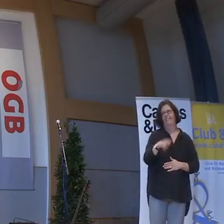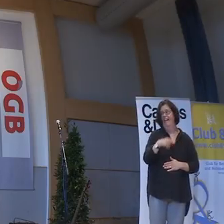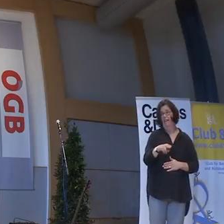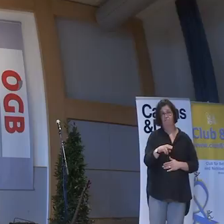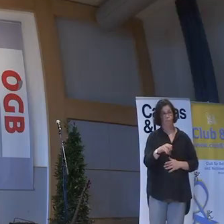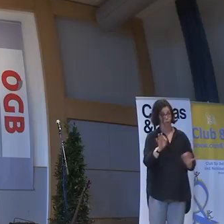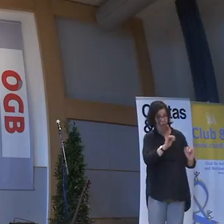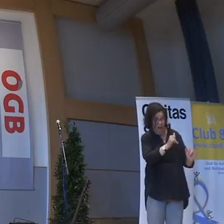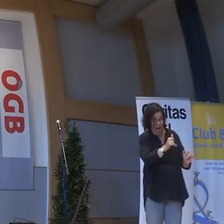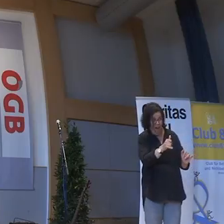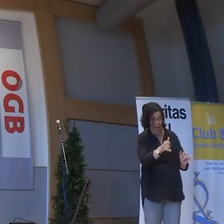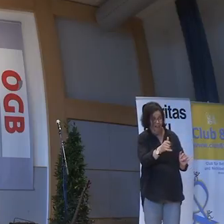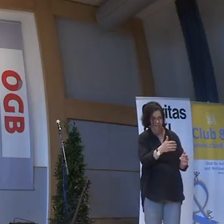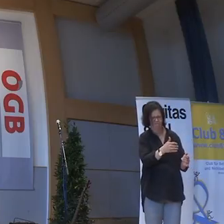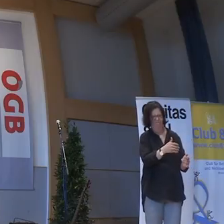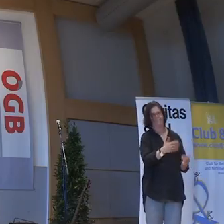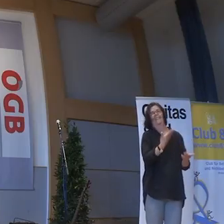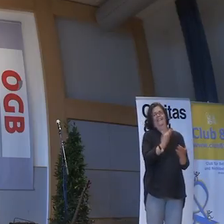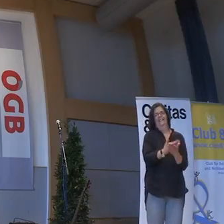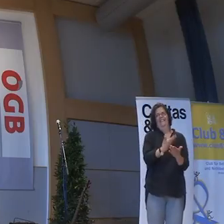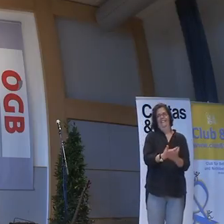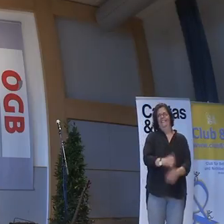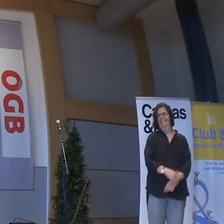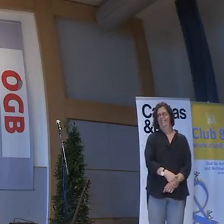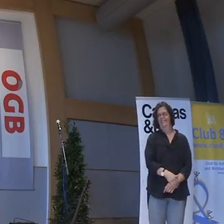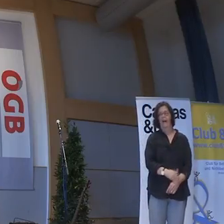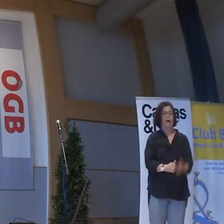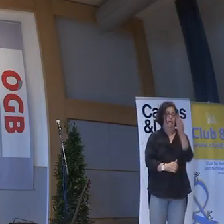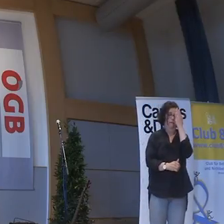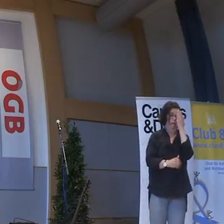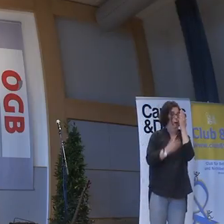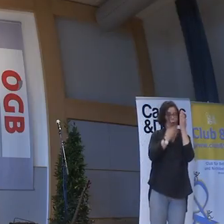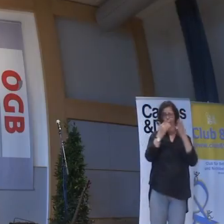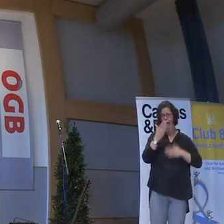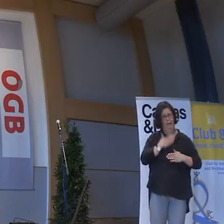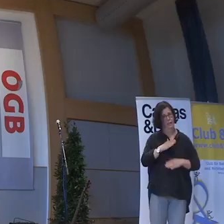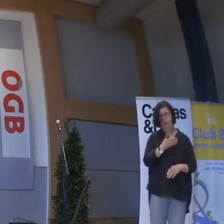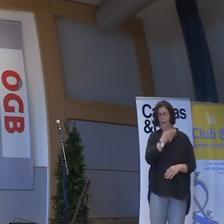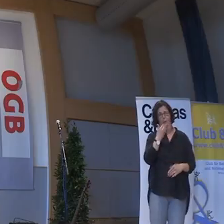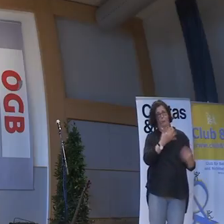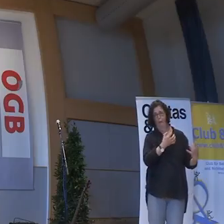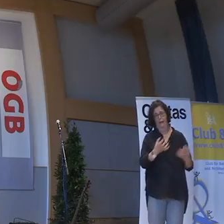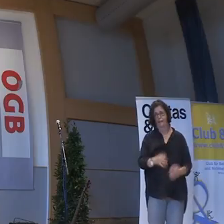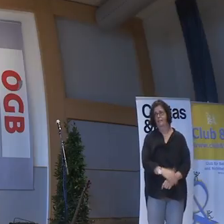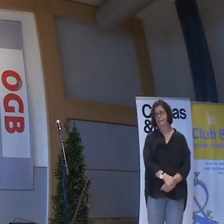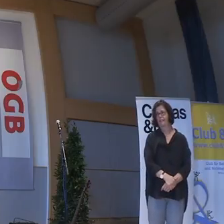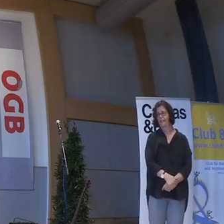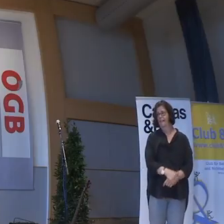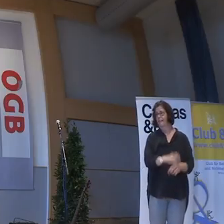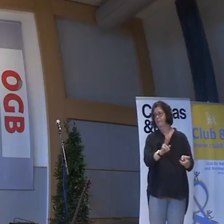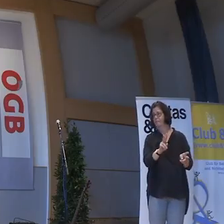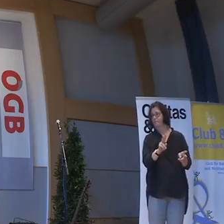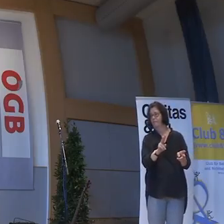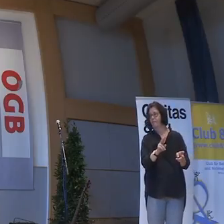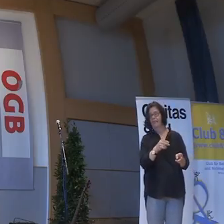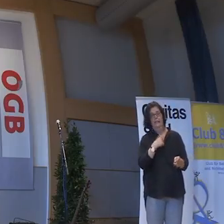Oder? Na also. Glauben klappt auch nicht. Und ich meine. Ich habe es erwähnt. Ich